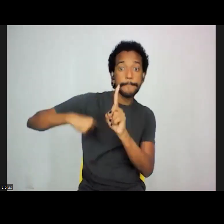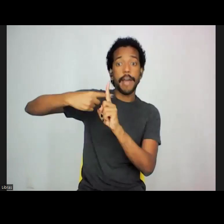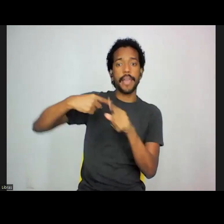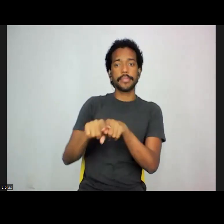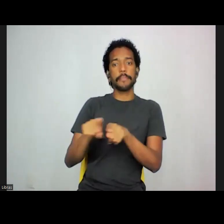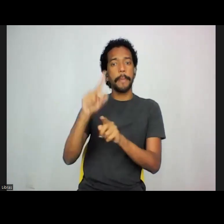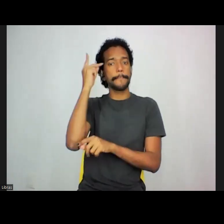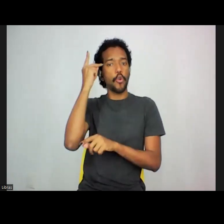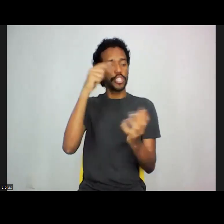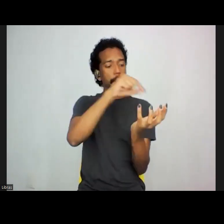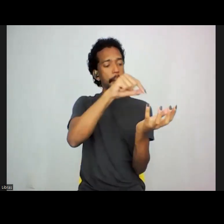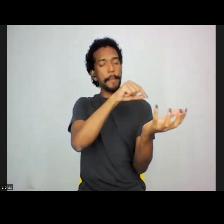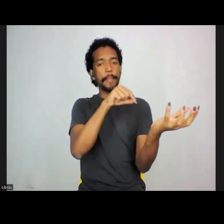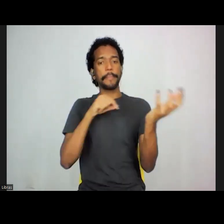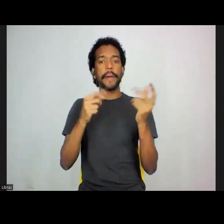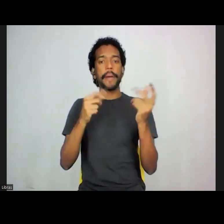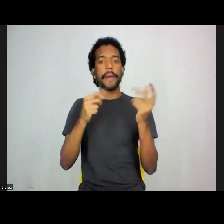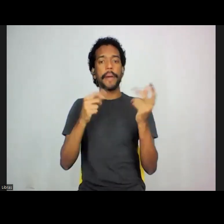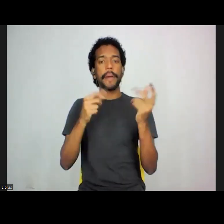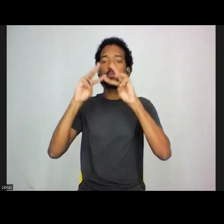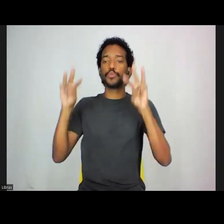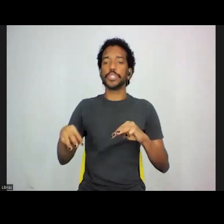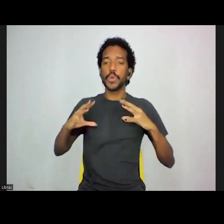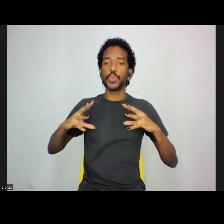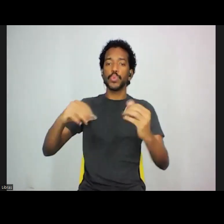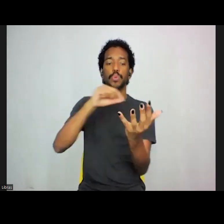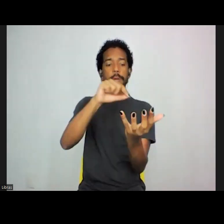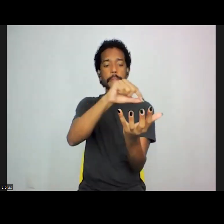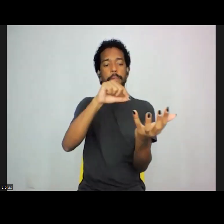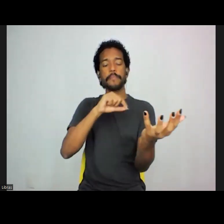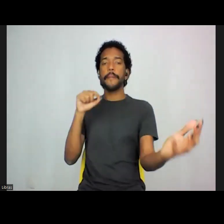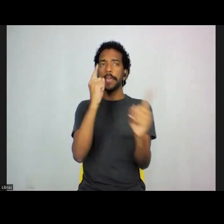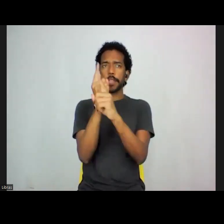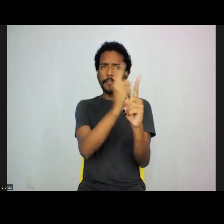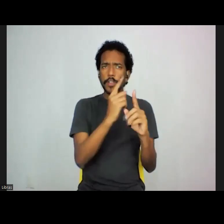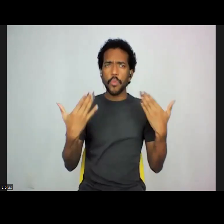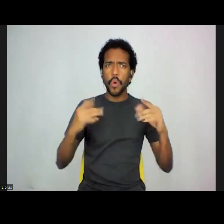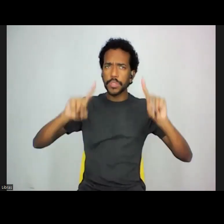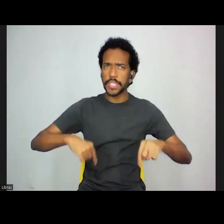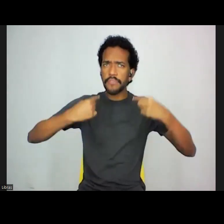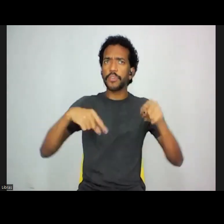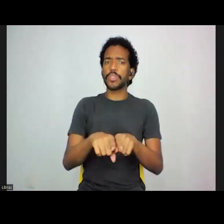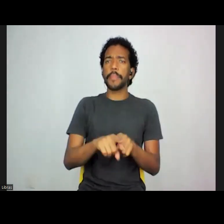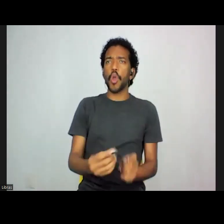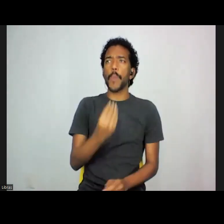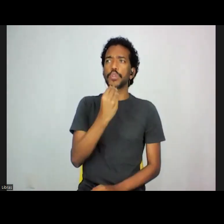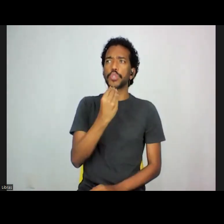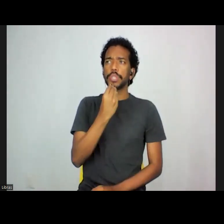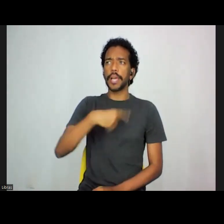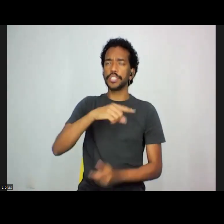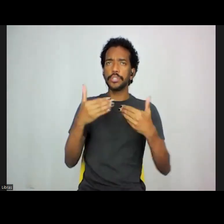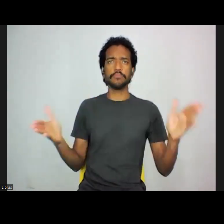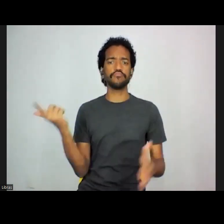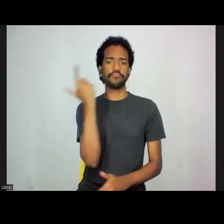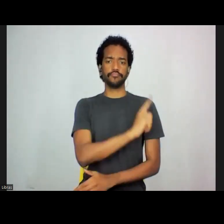paulista, visitando esses museus em todo o território, identificando quais são os desafios e as oportunidades que a gente